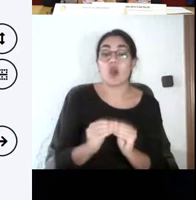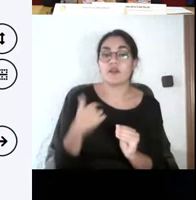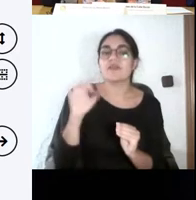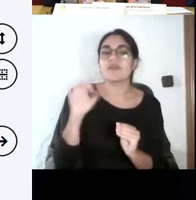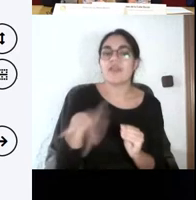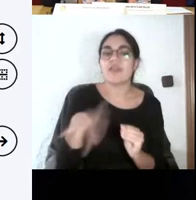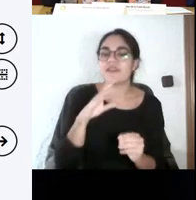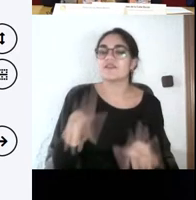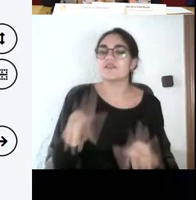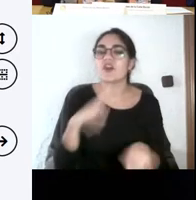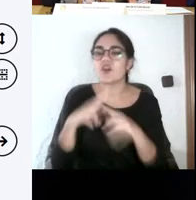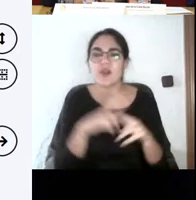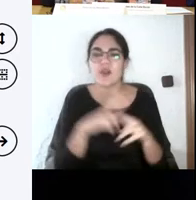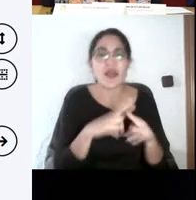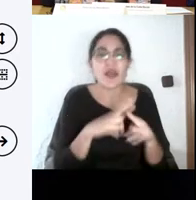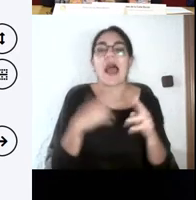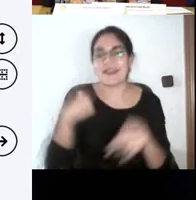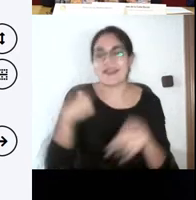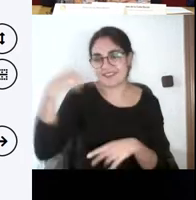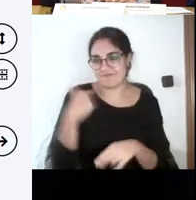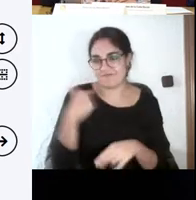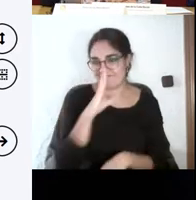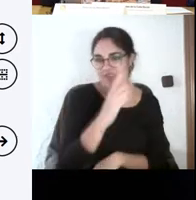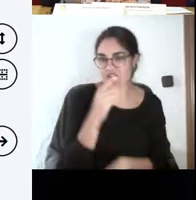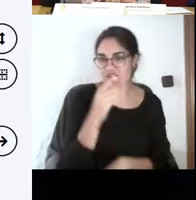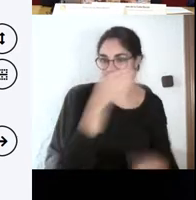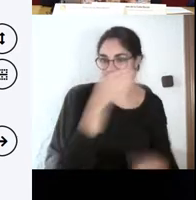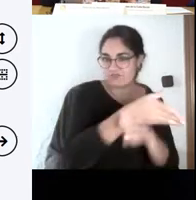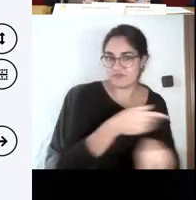Yo creo que esa parte también tenemos que ponerla en valor.